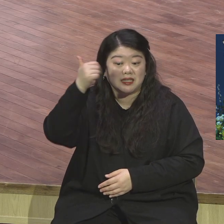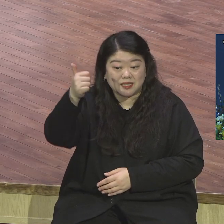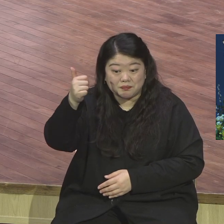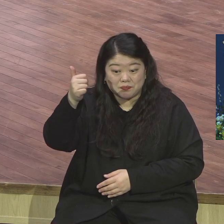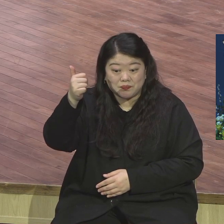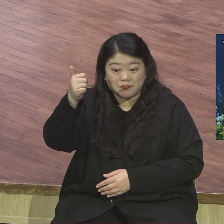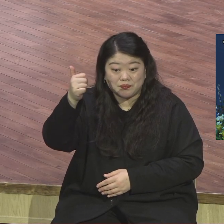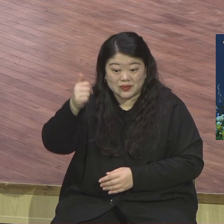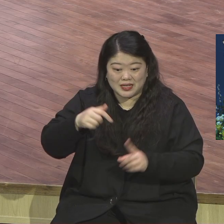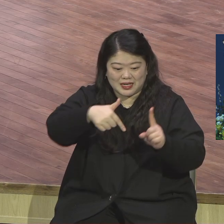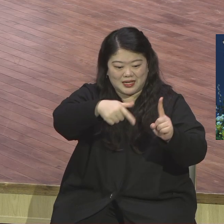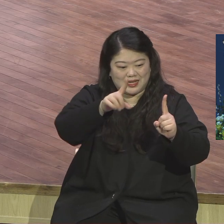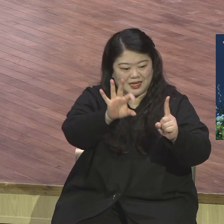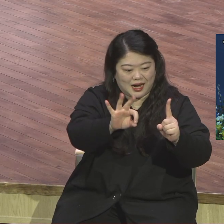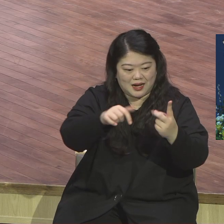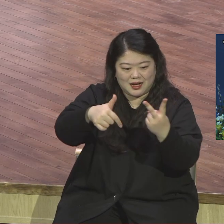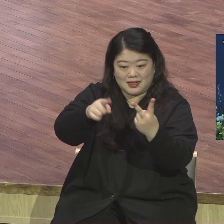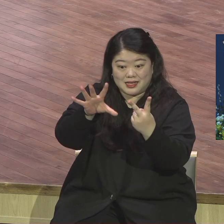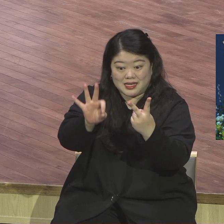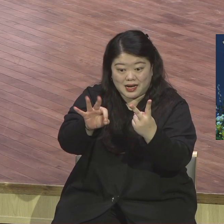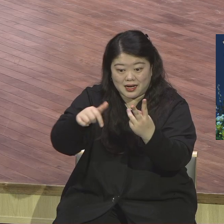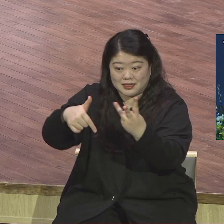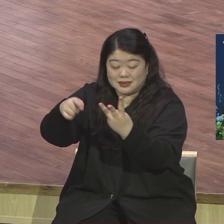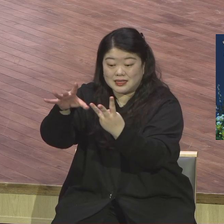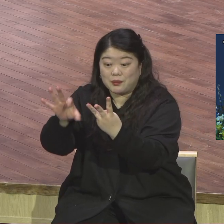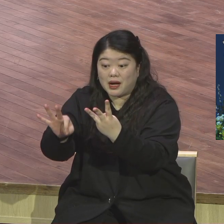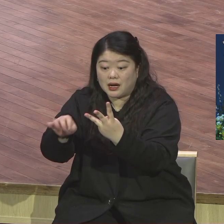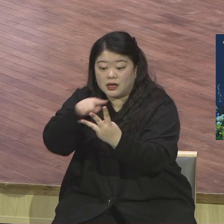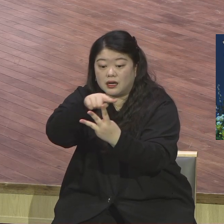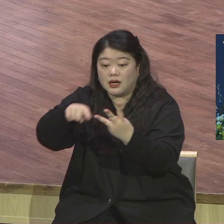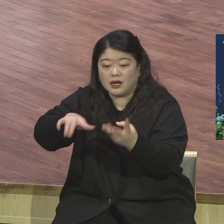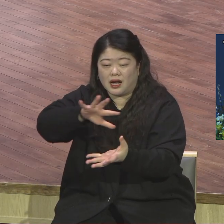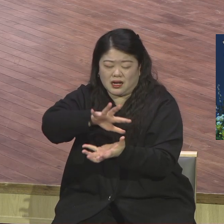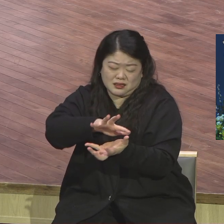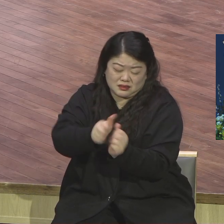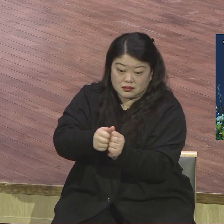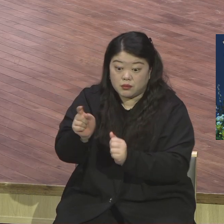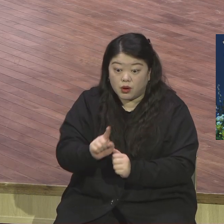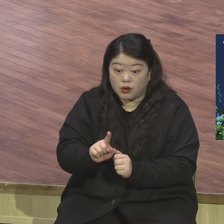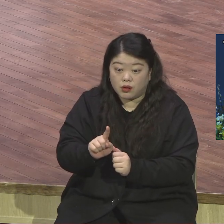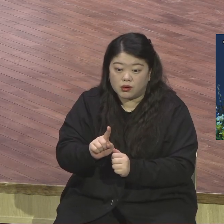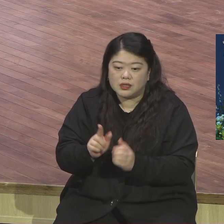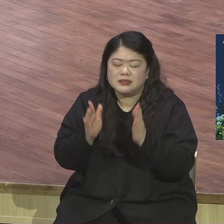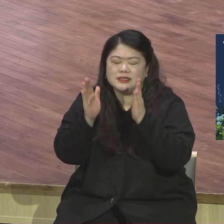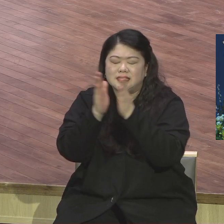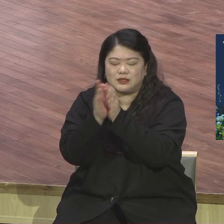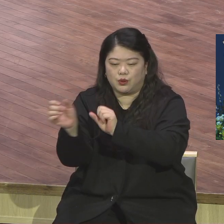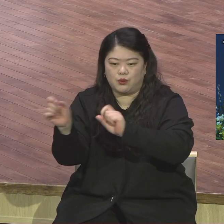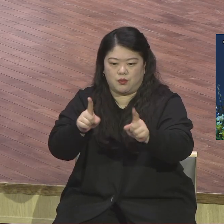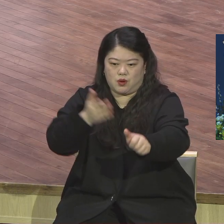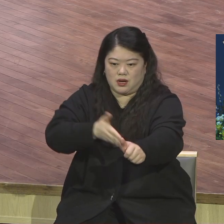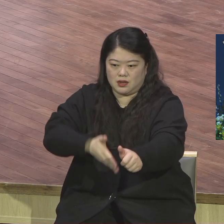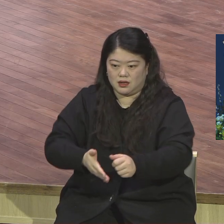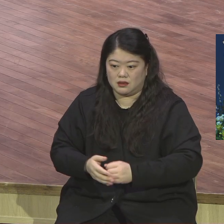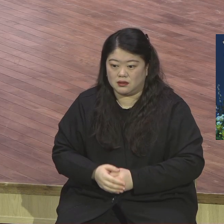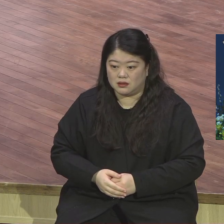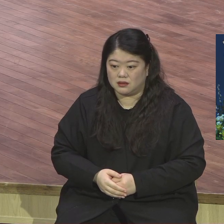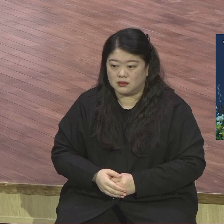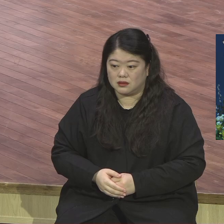기도 외에는 우리의 한계 우리의 수준을 뛰어넘을 수가 없다 저희가